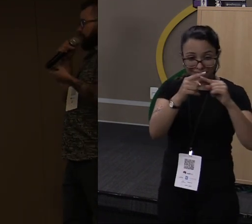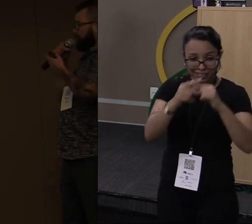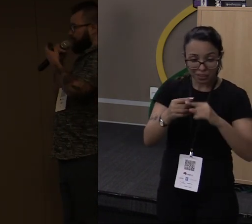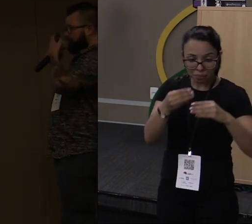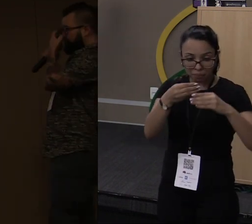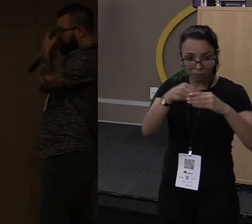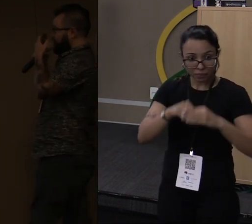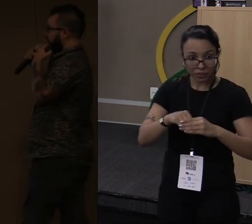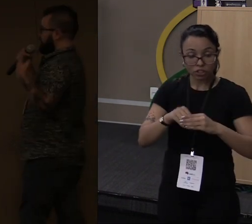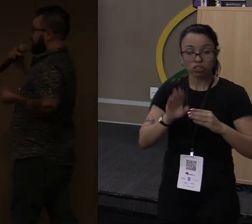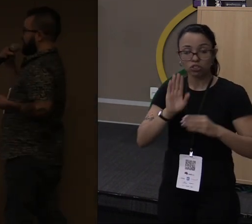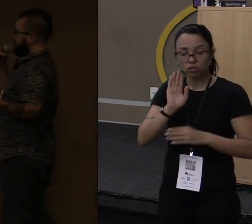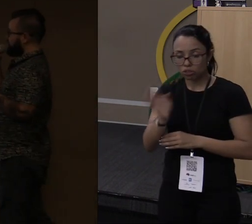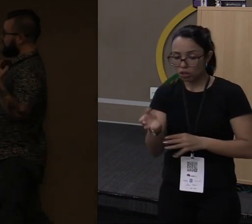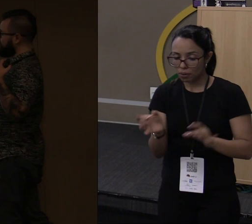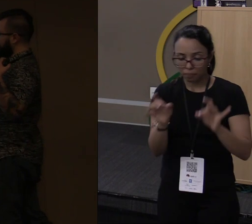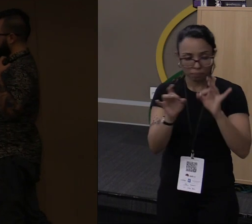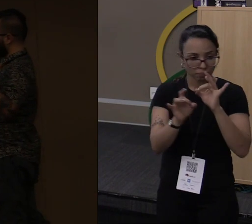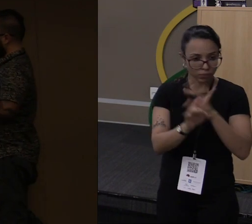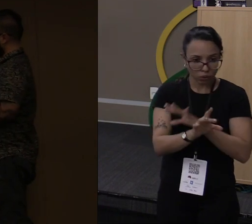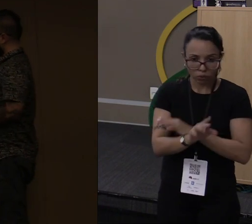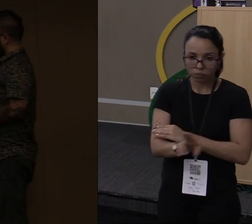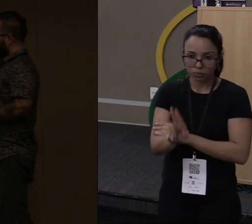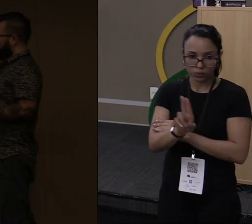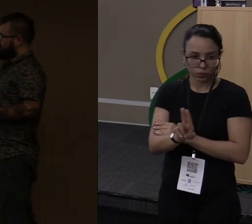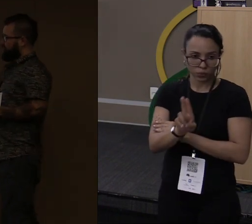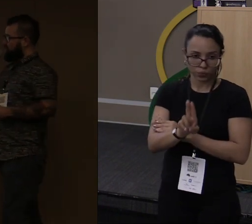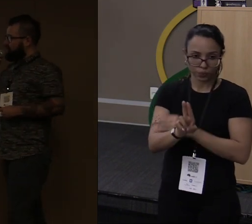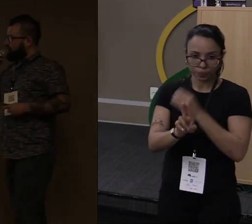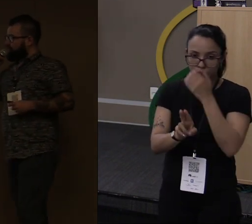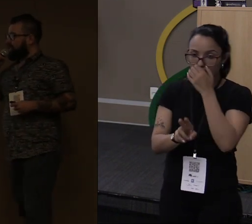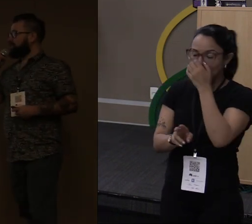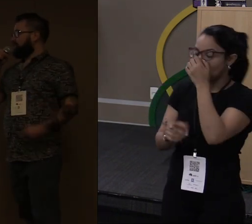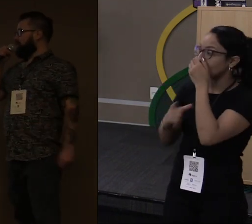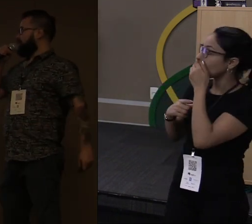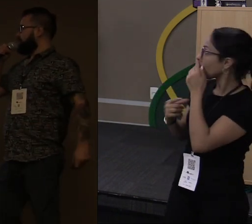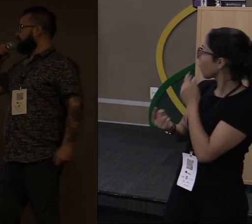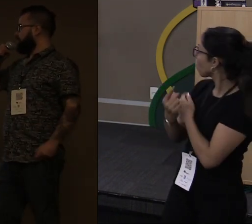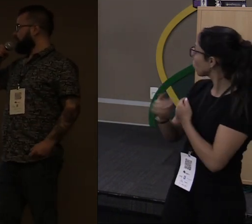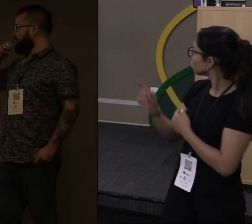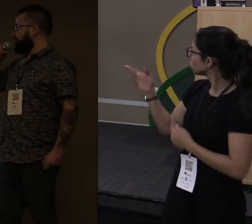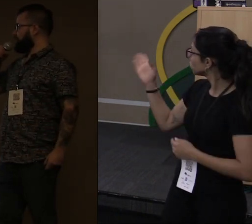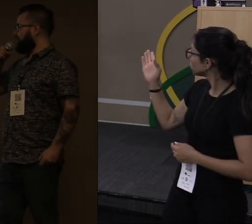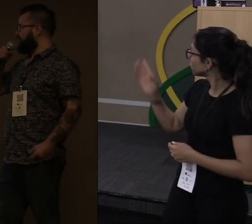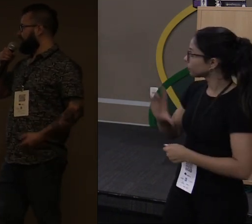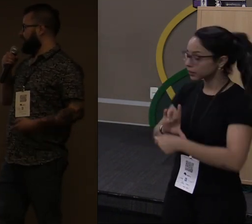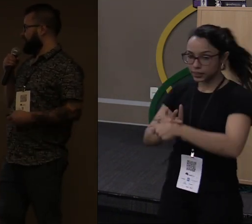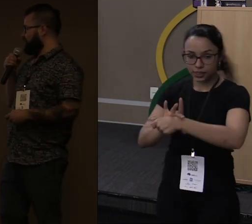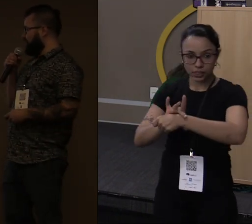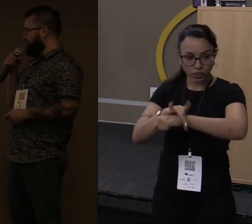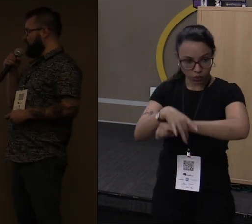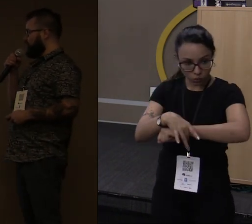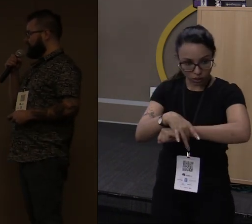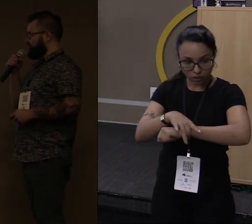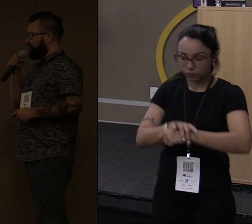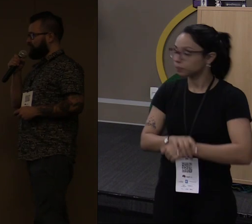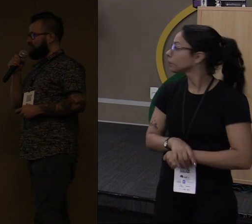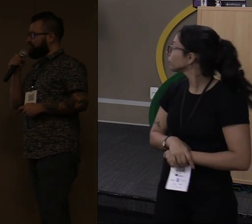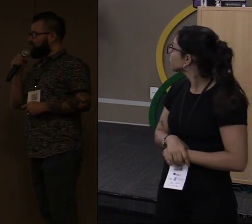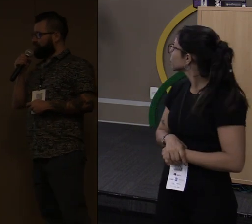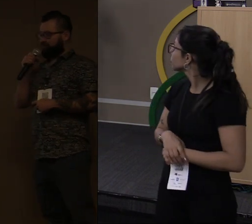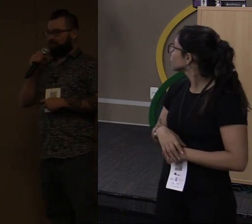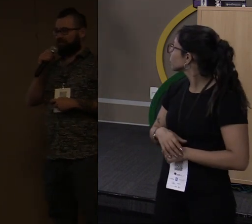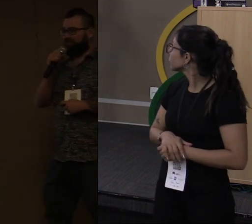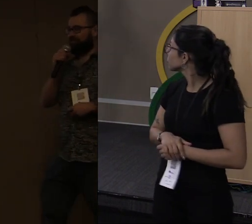prontos para serem utilizados. E aí vem a última parte aqui, que é a parte de segurança. E aí vem o antigo